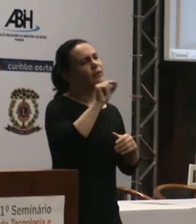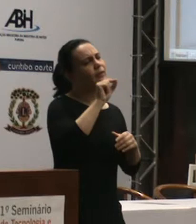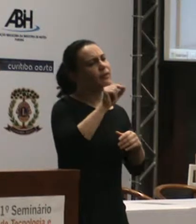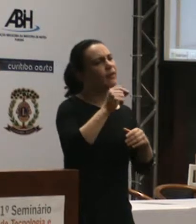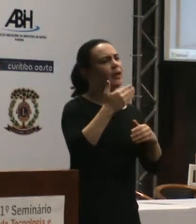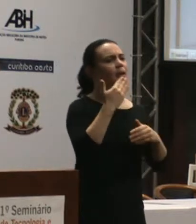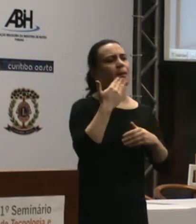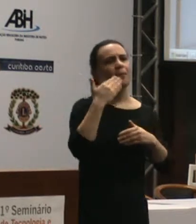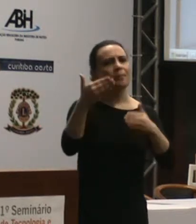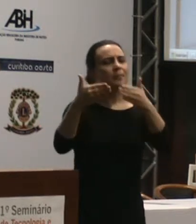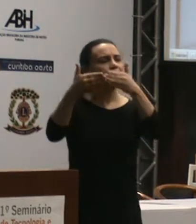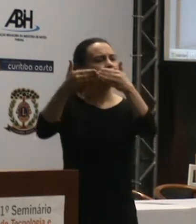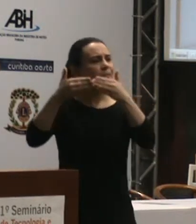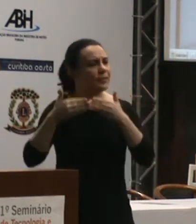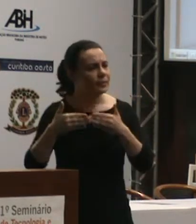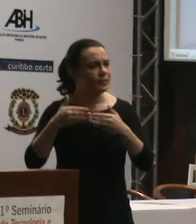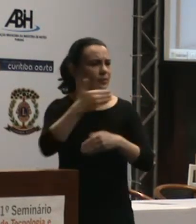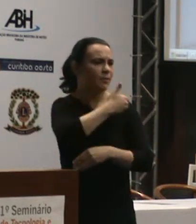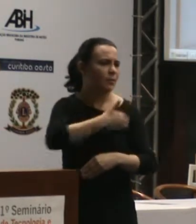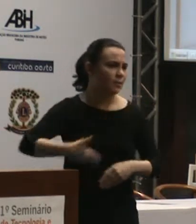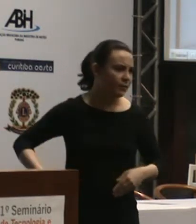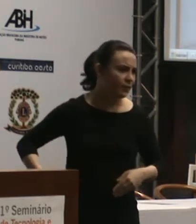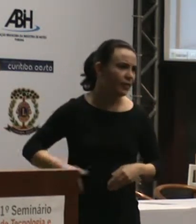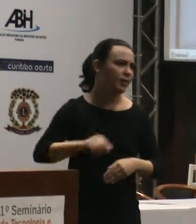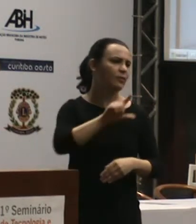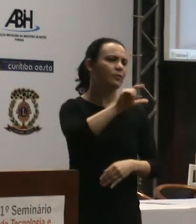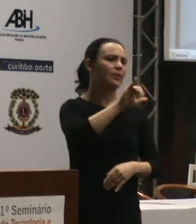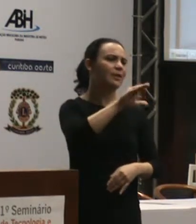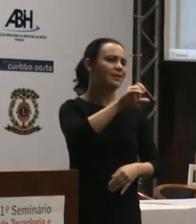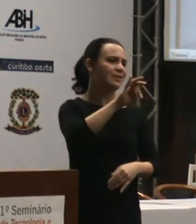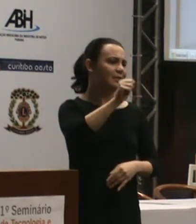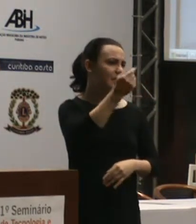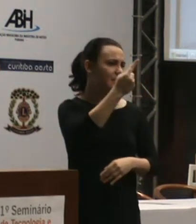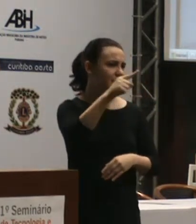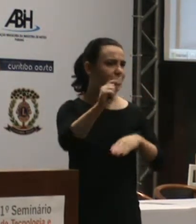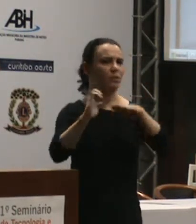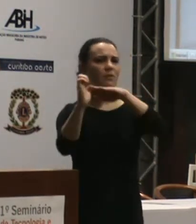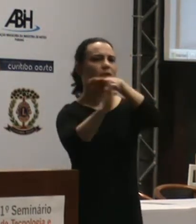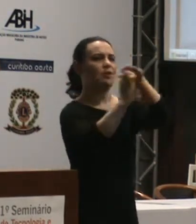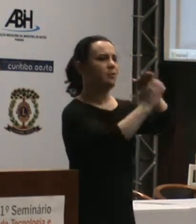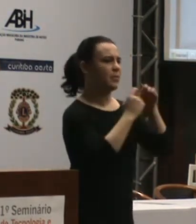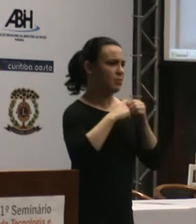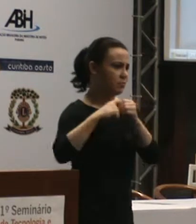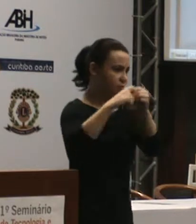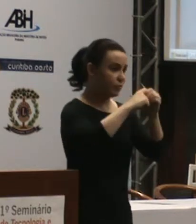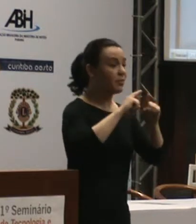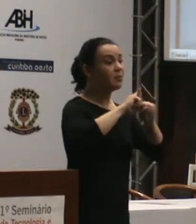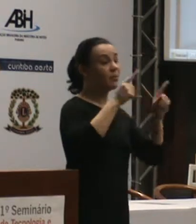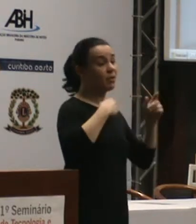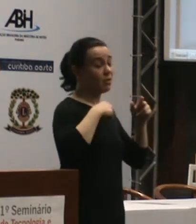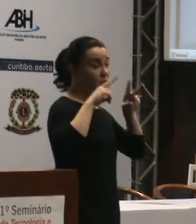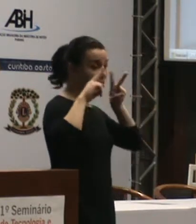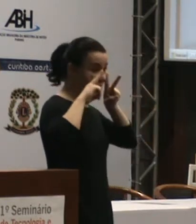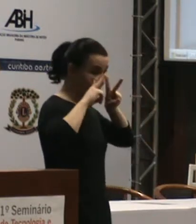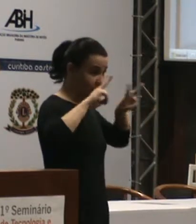de governo. Então, eu só queria dar esse testemunho porque,